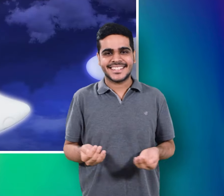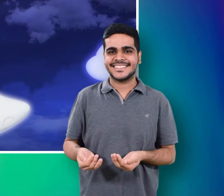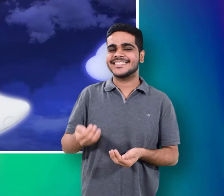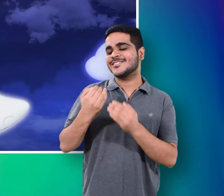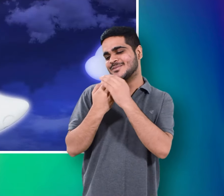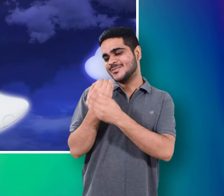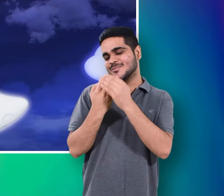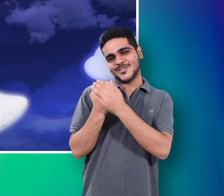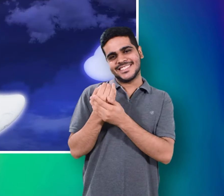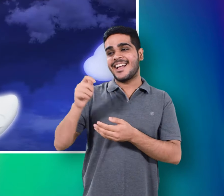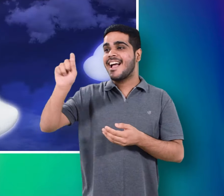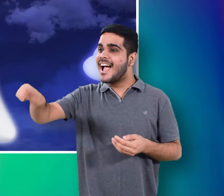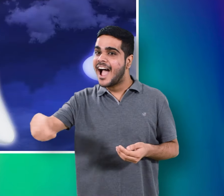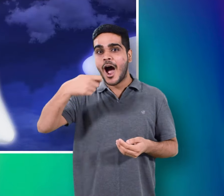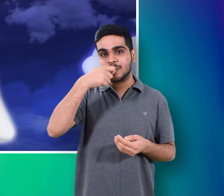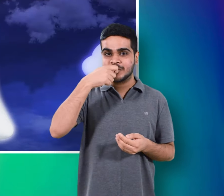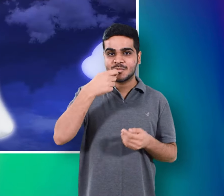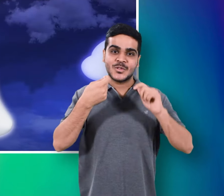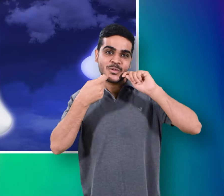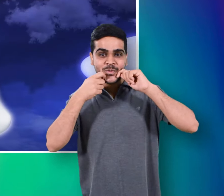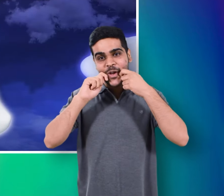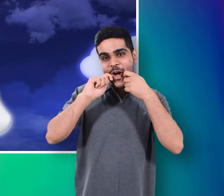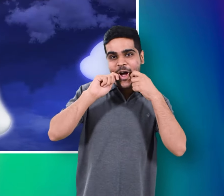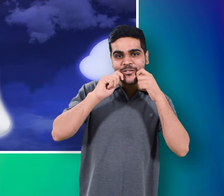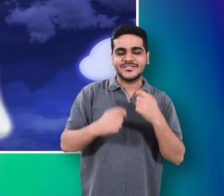मराएंगे दूद मलाई खाएंगे